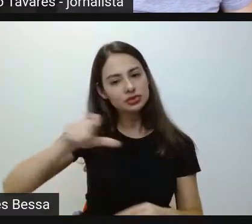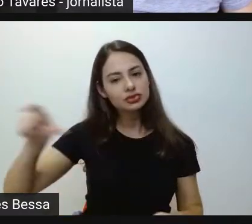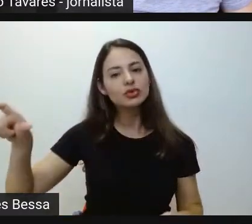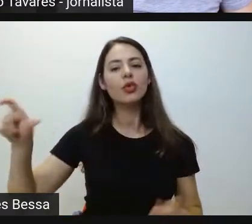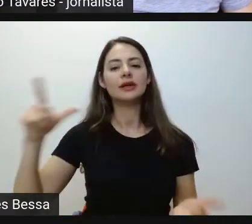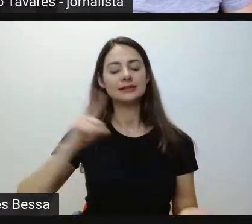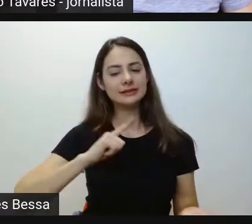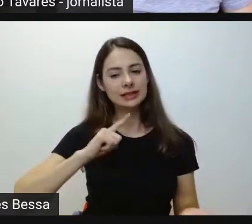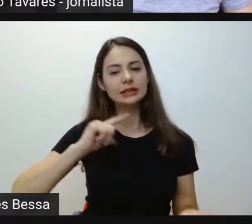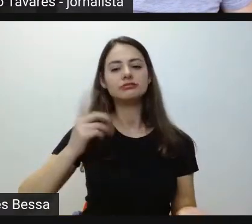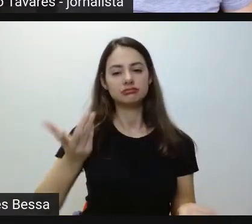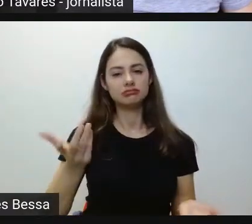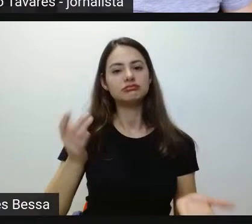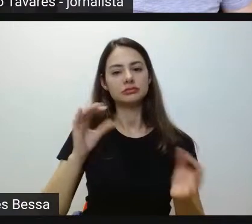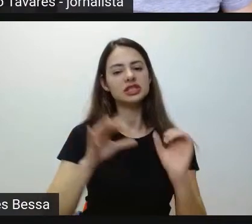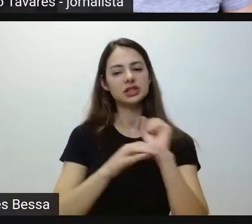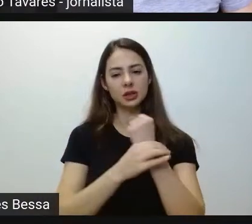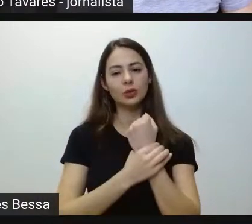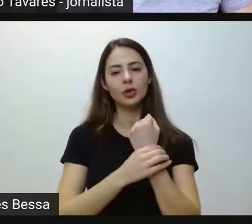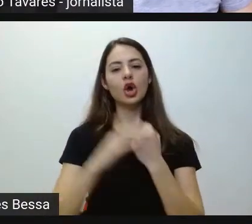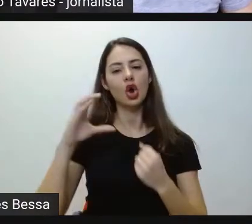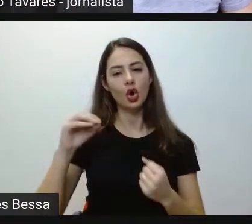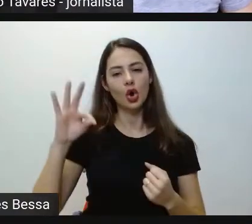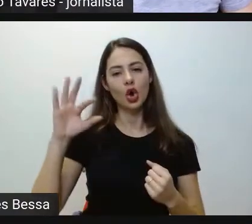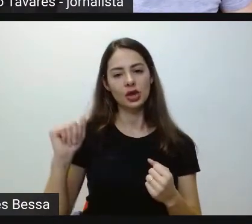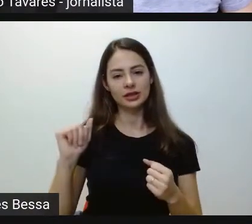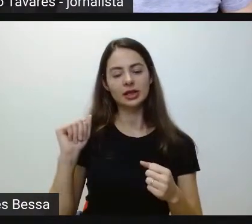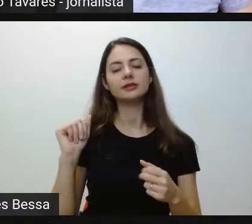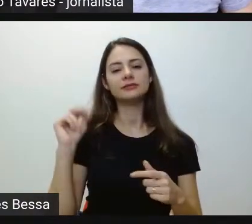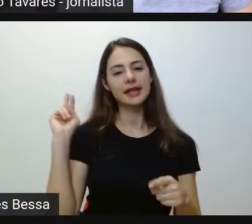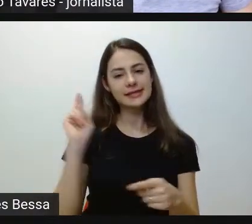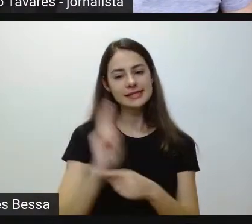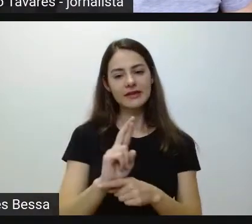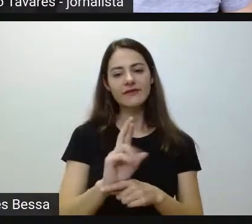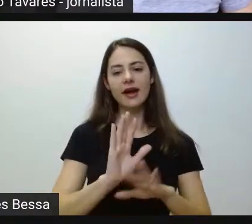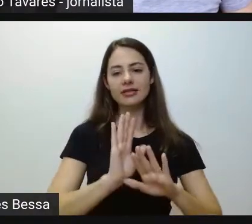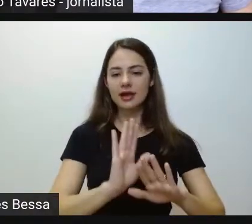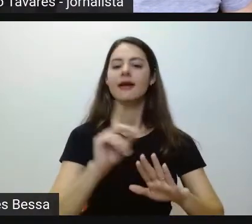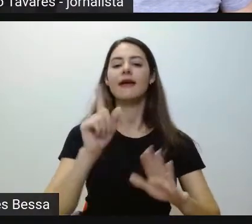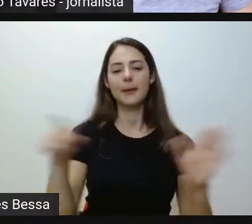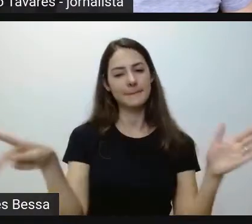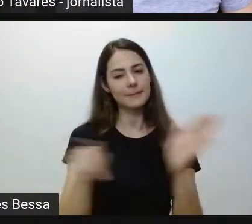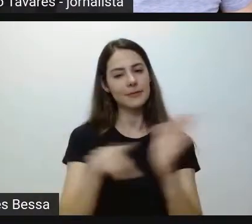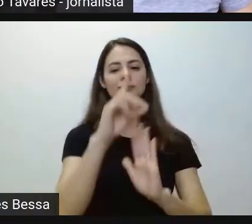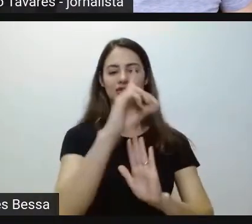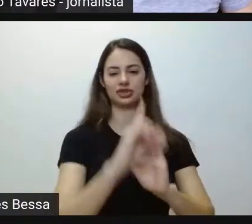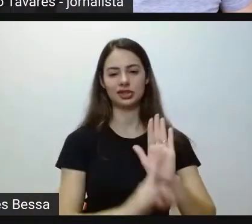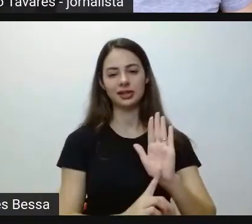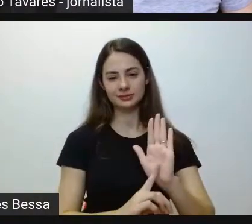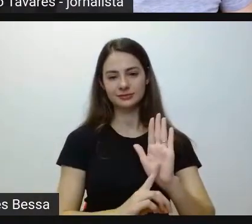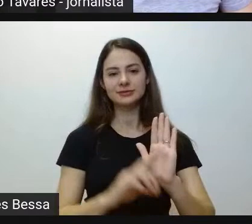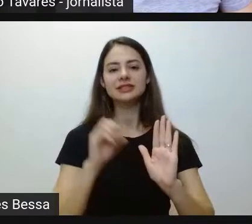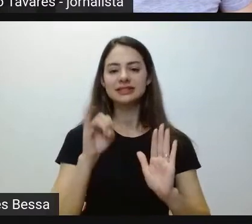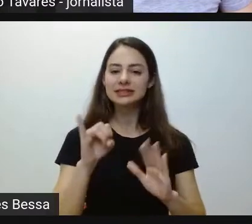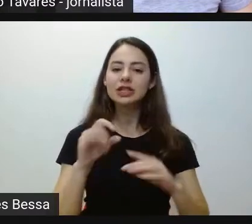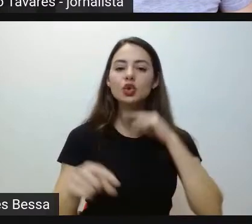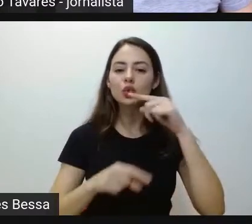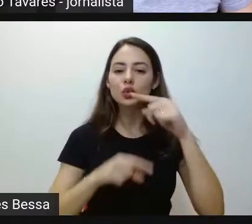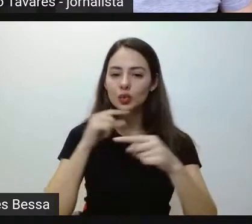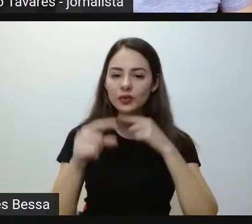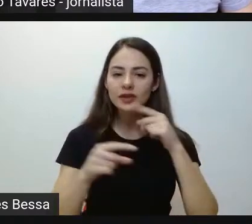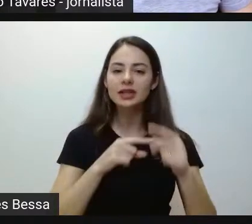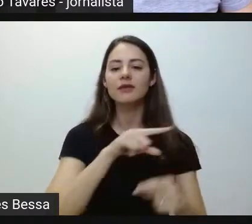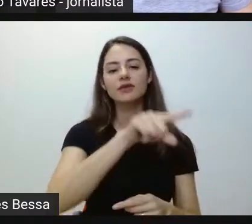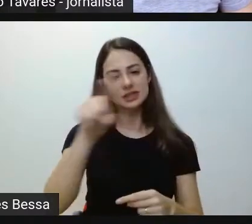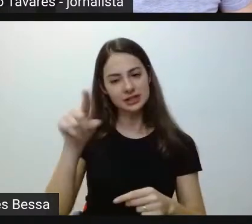ter segurança de que essas cotas reservadas, elas são nossas por direito. Se tiver dúvida, procura